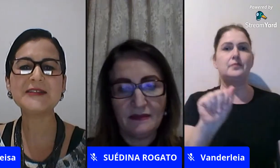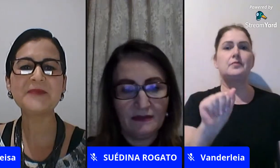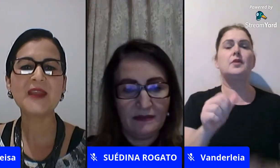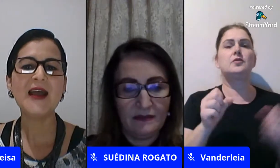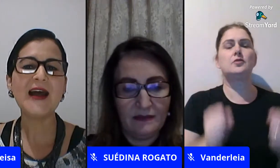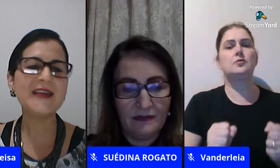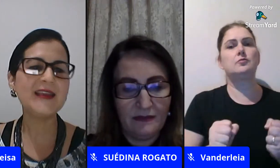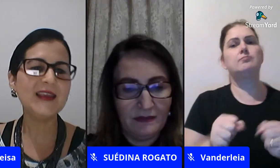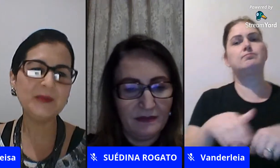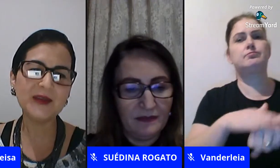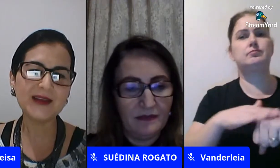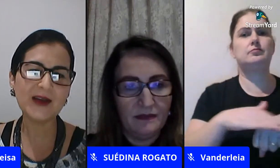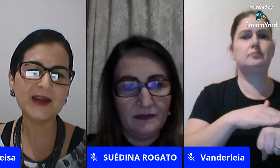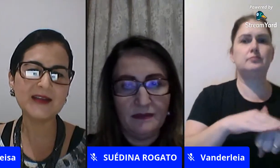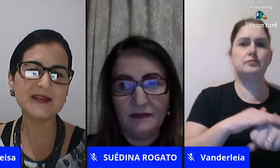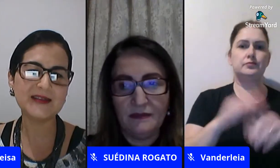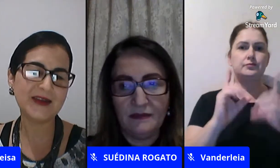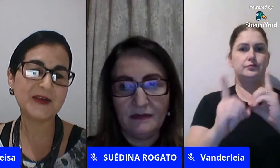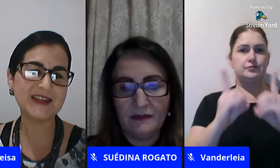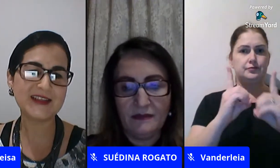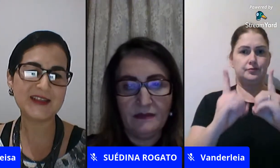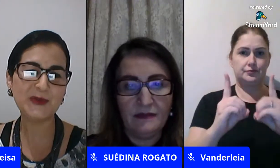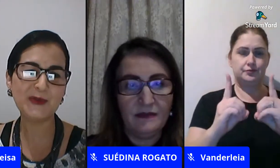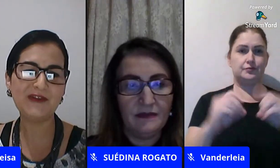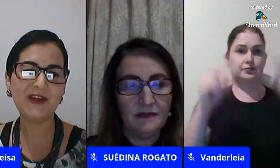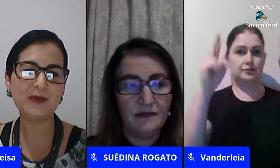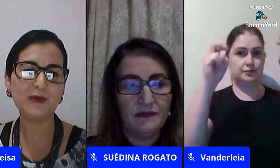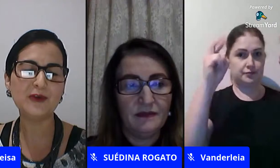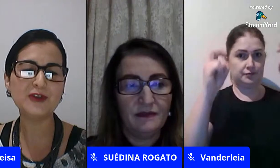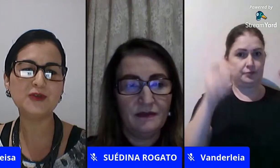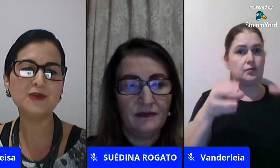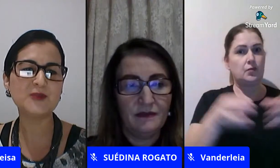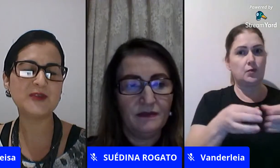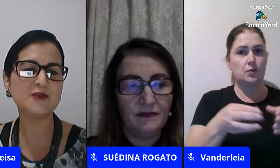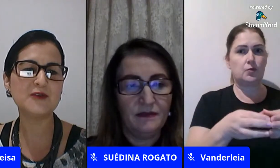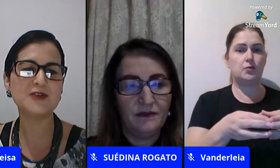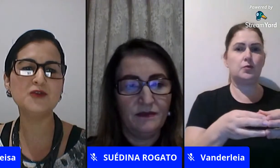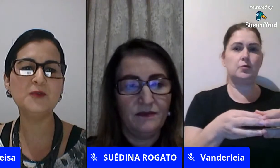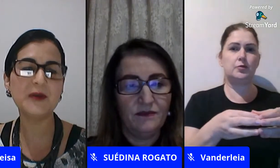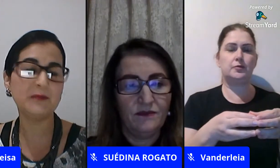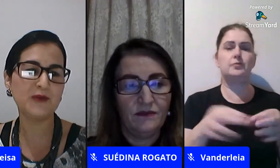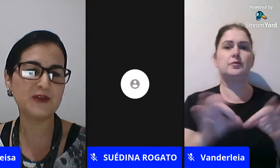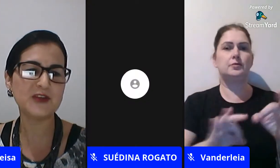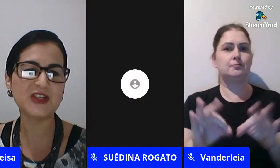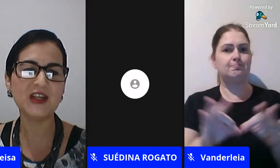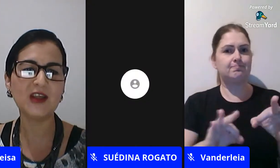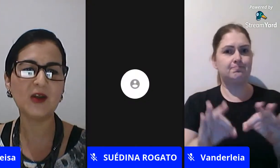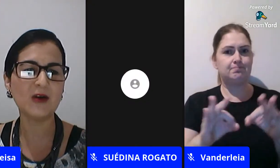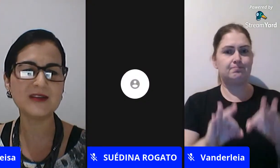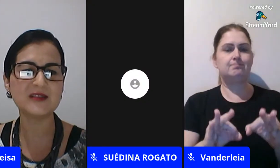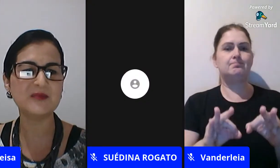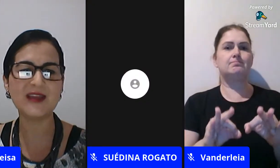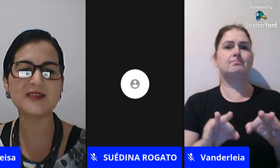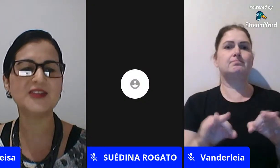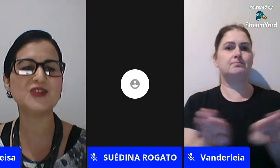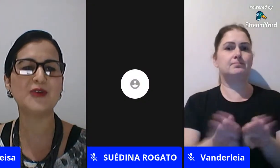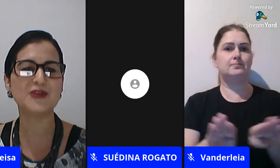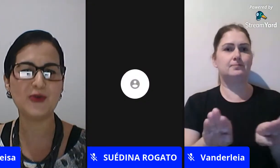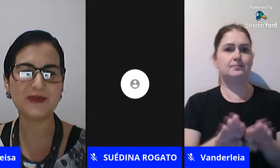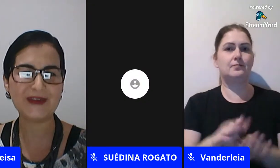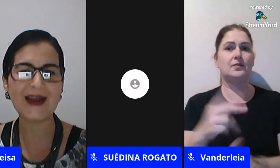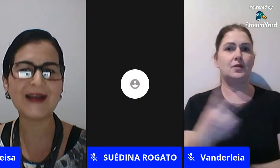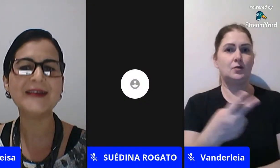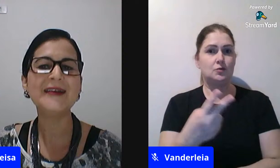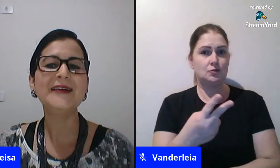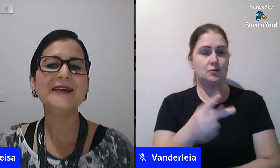conversando, né, dialogando sobre essa temática. A equipe que está na organização do evento hoje, duas pessoas